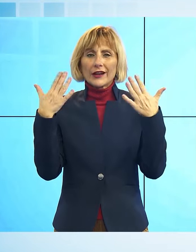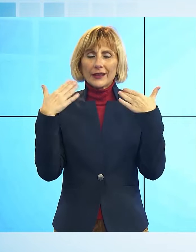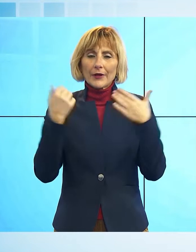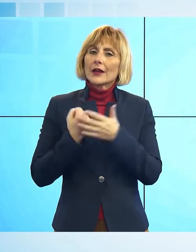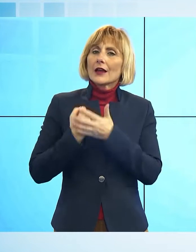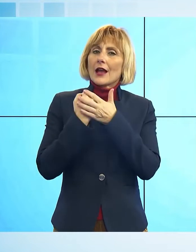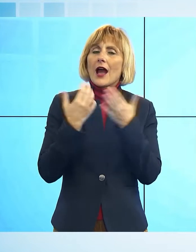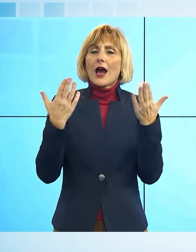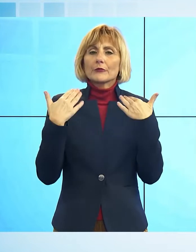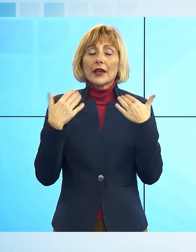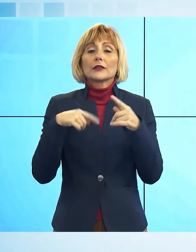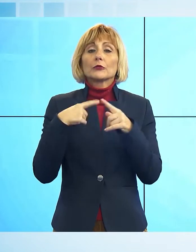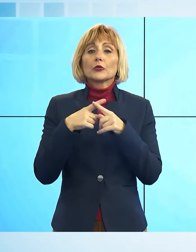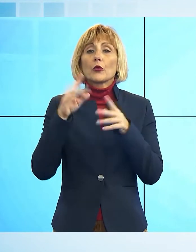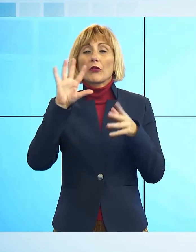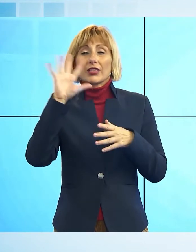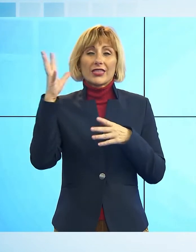e i cambiamenti climatici.